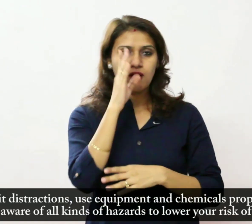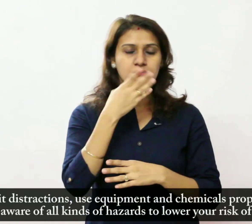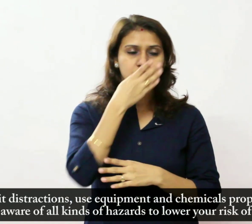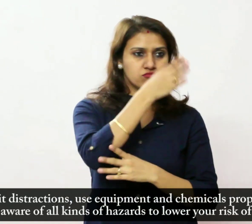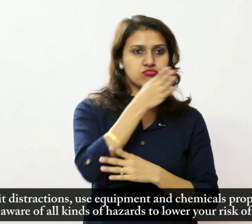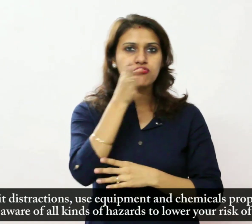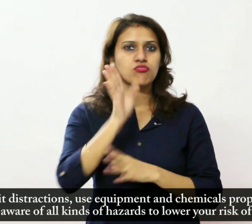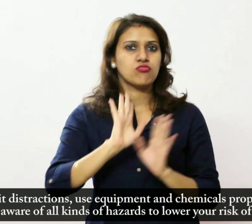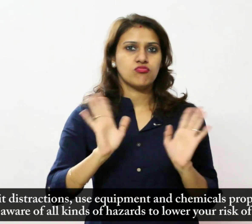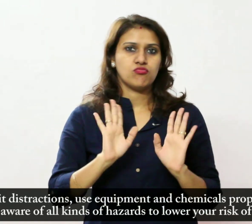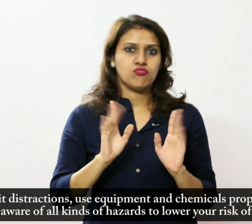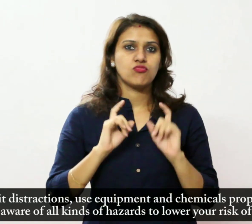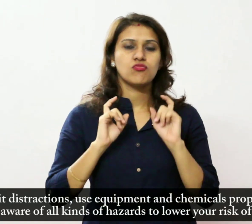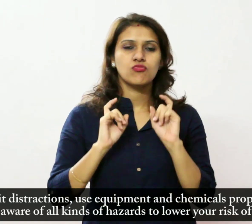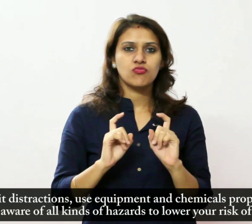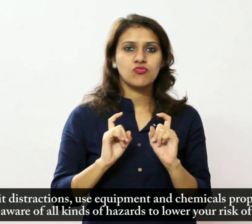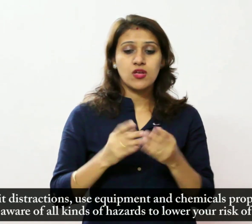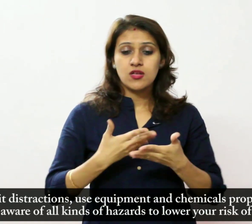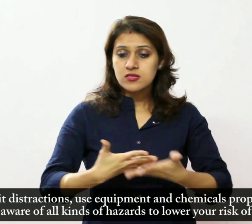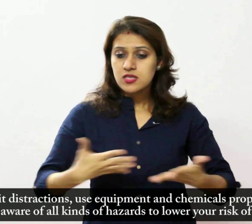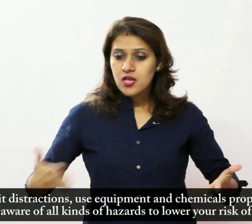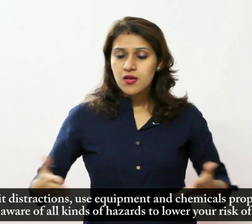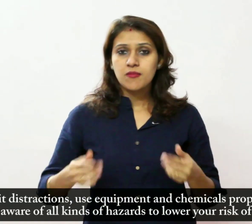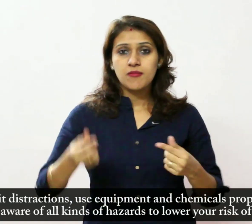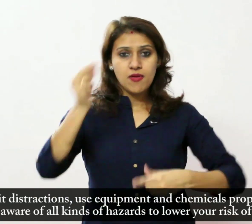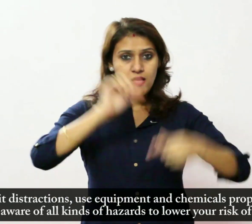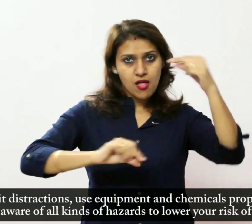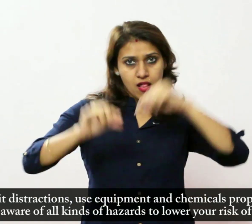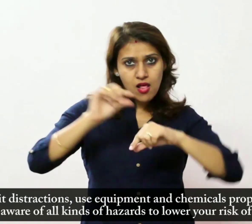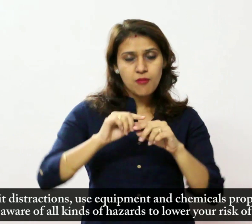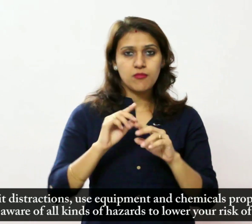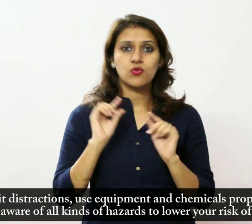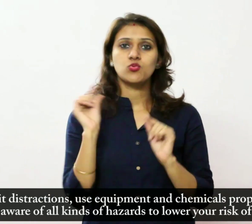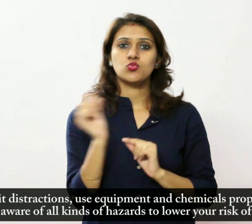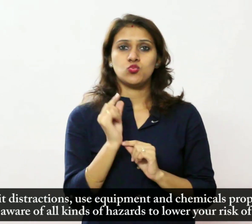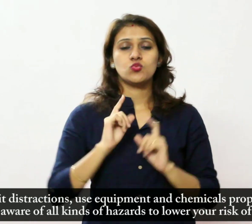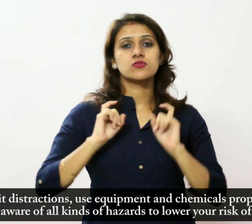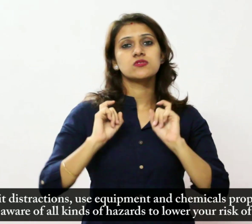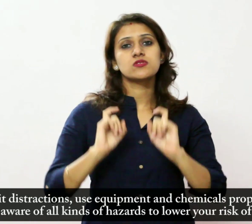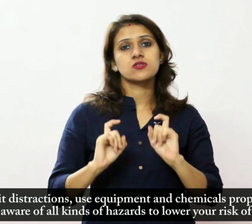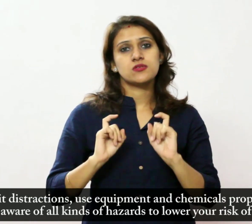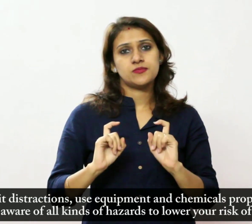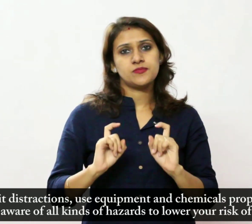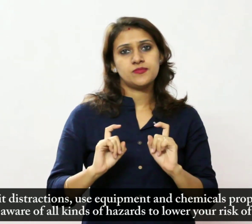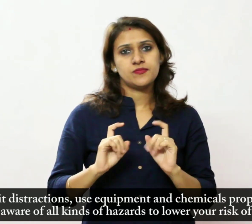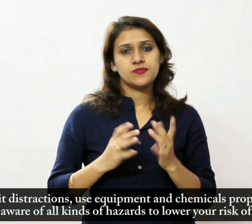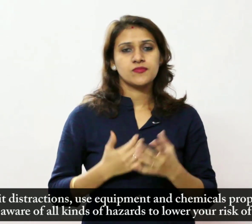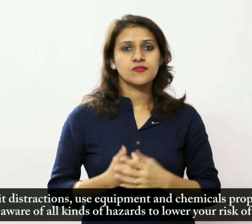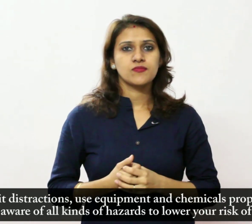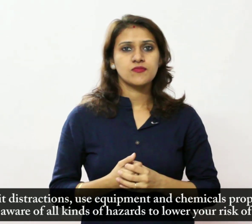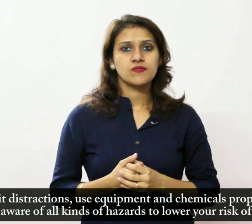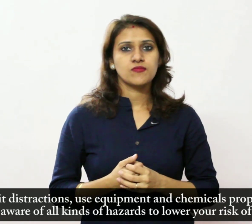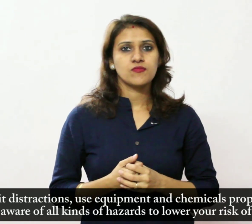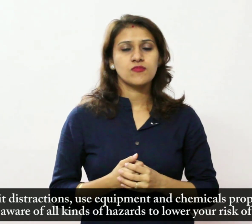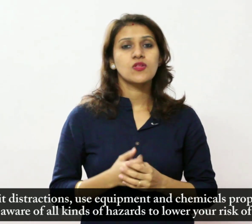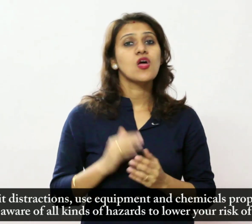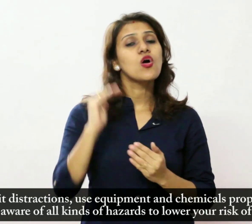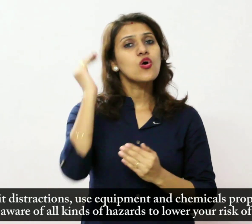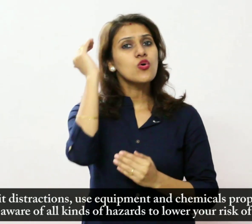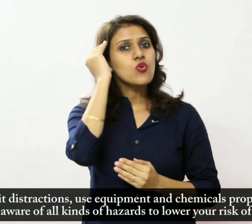ठीक से उप्योग करें और चोट के जोखिम को कम करने के लिए सभी प्रकार के खत्रों से अवगत रहे